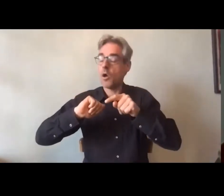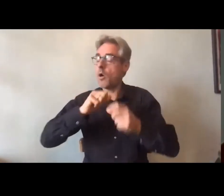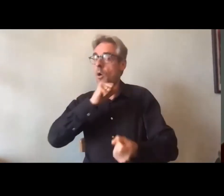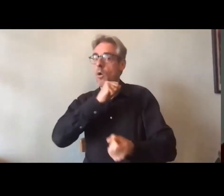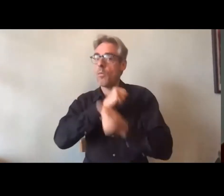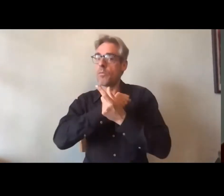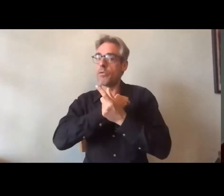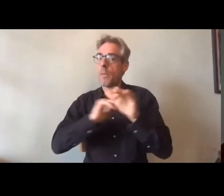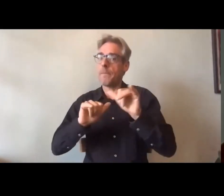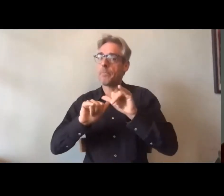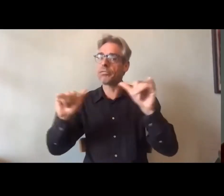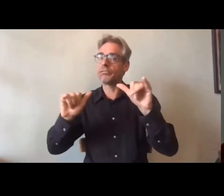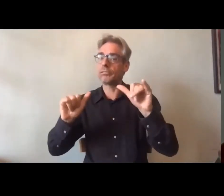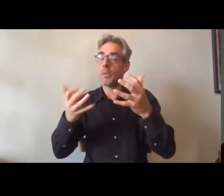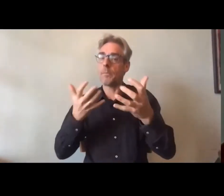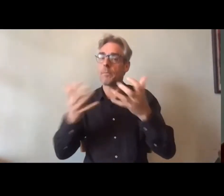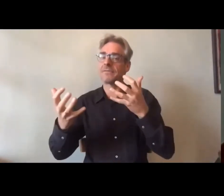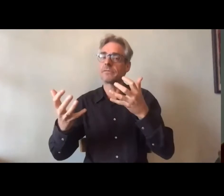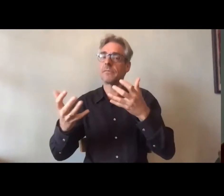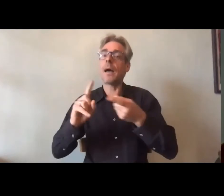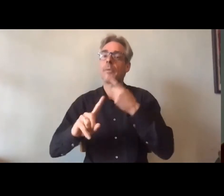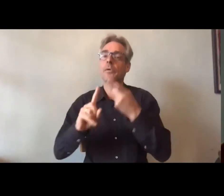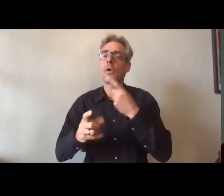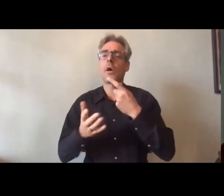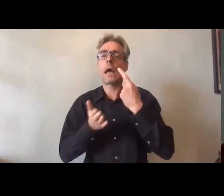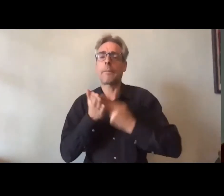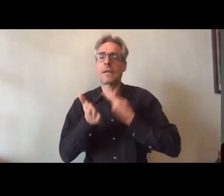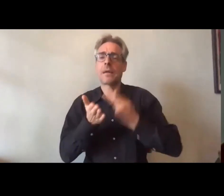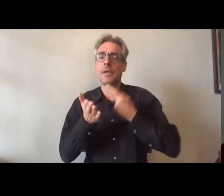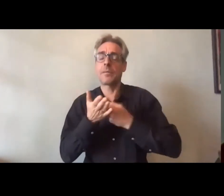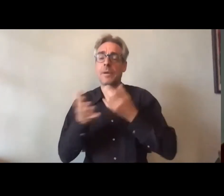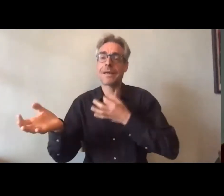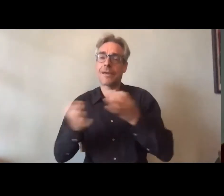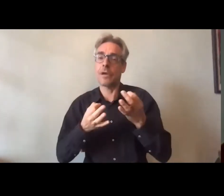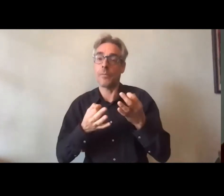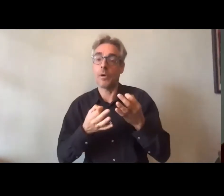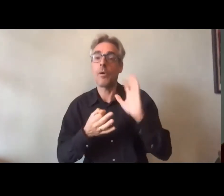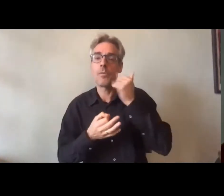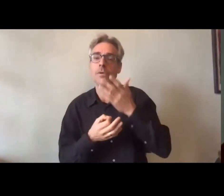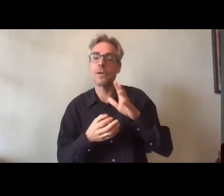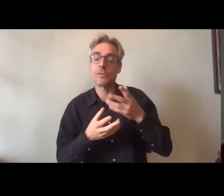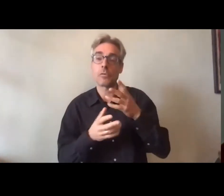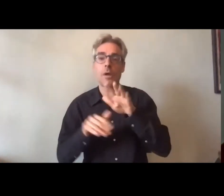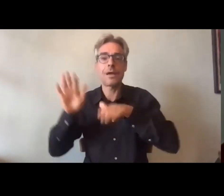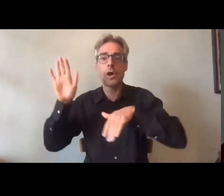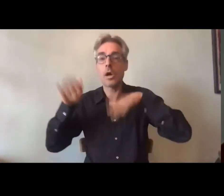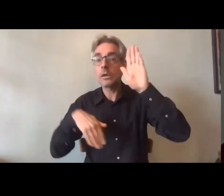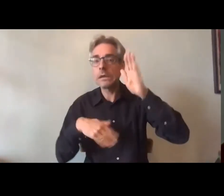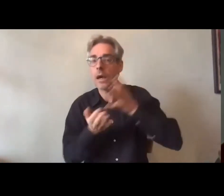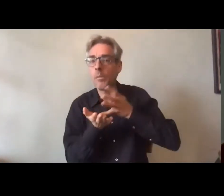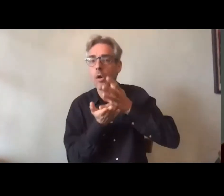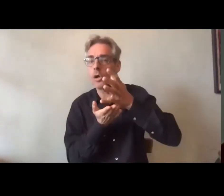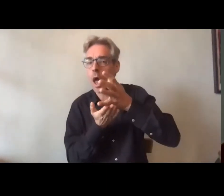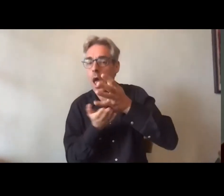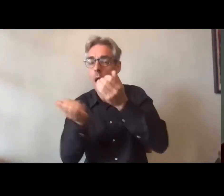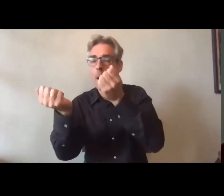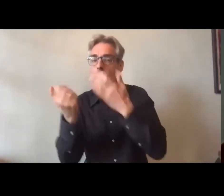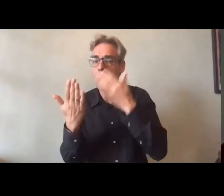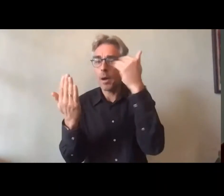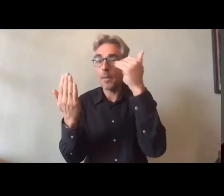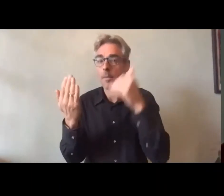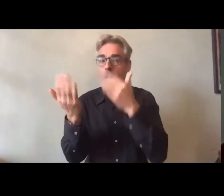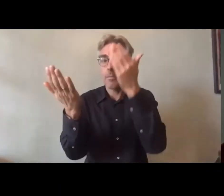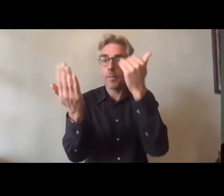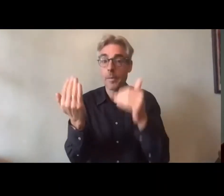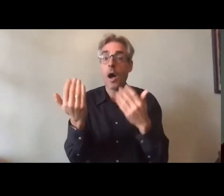un thème majeur et qui a été beaucoup retenu par les candidats à la recherche